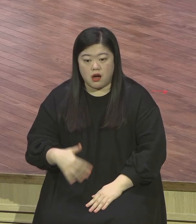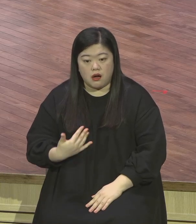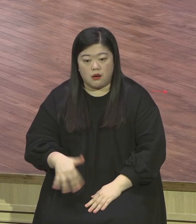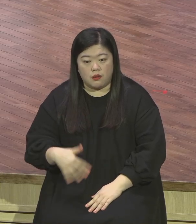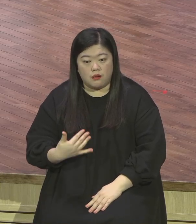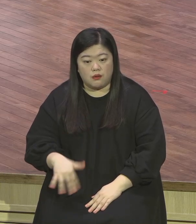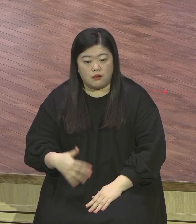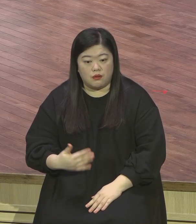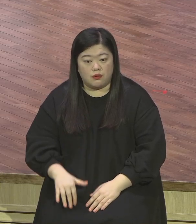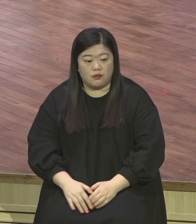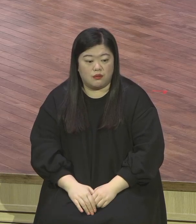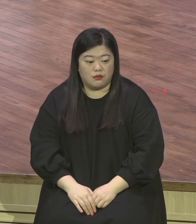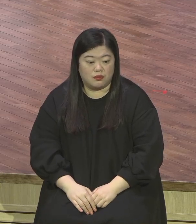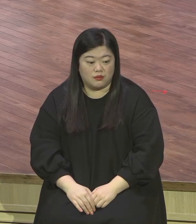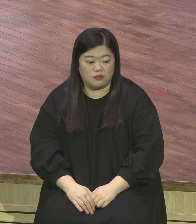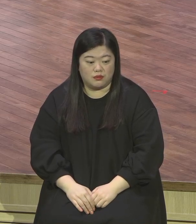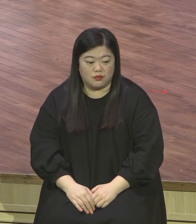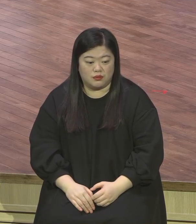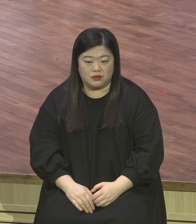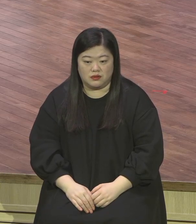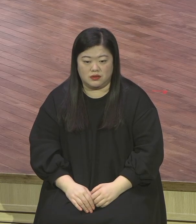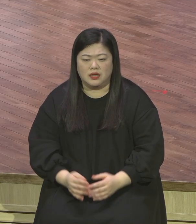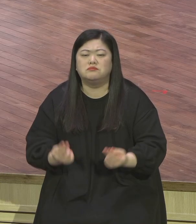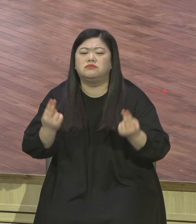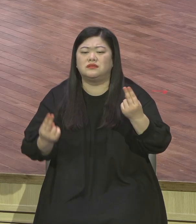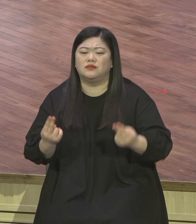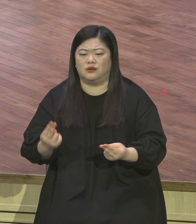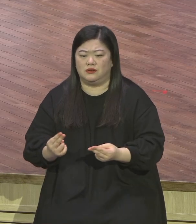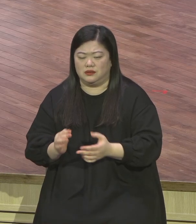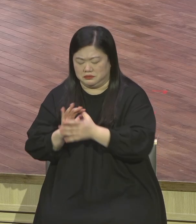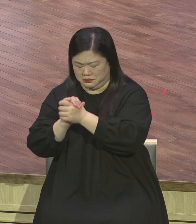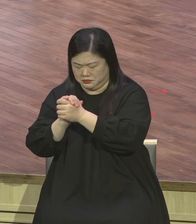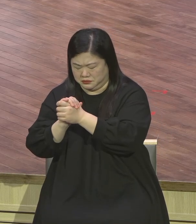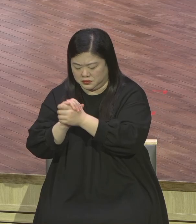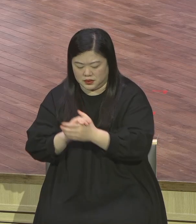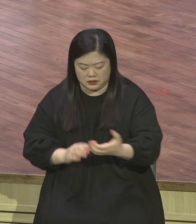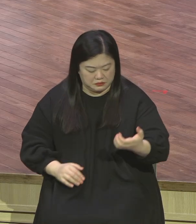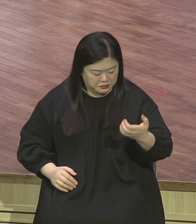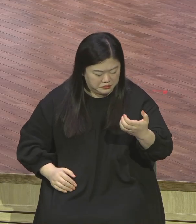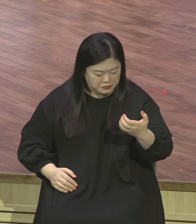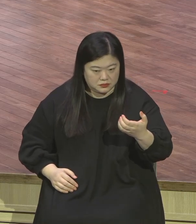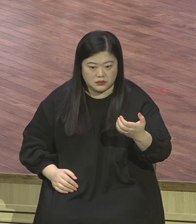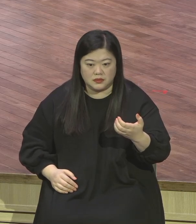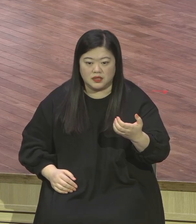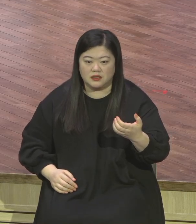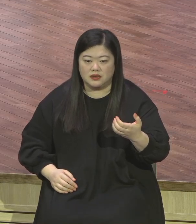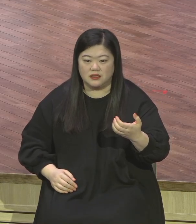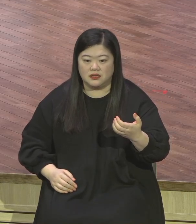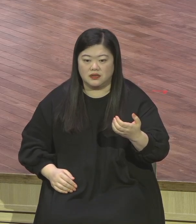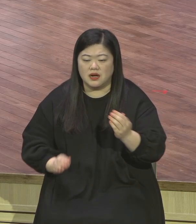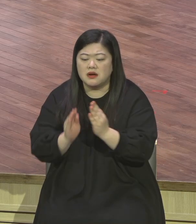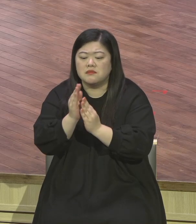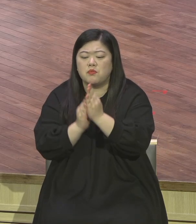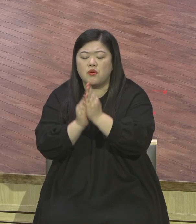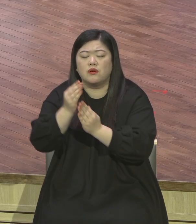너무 아름다워요. 뭡니까? 이야 보아를 발견한 자들의 모습. 한 시간 전에